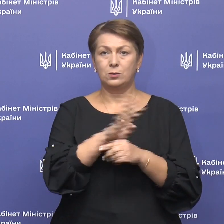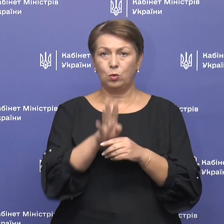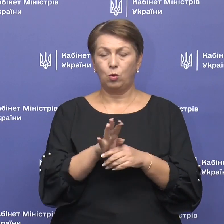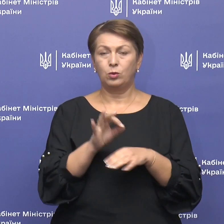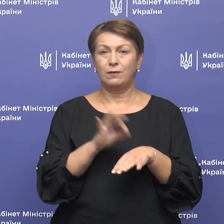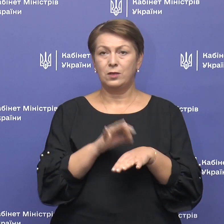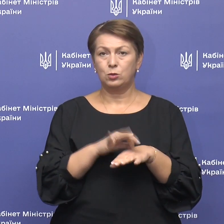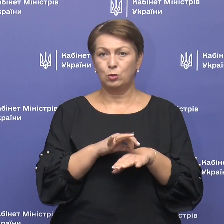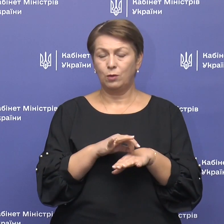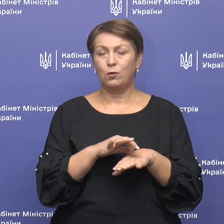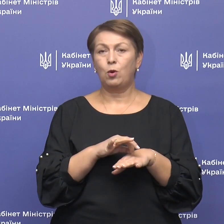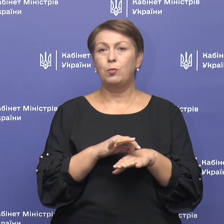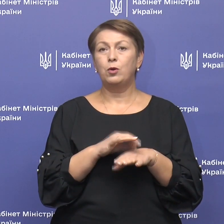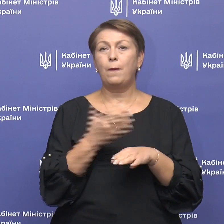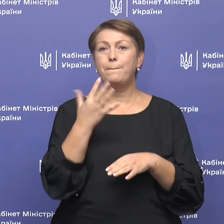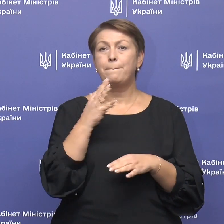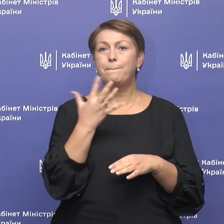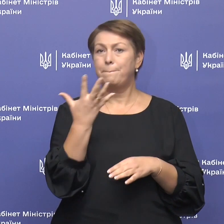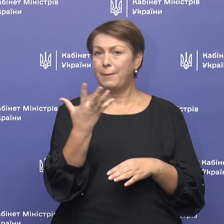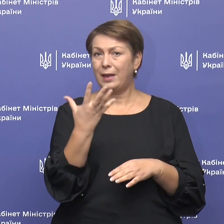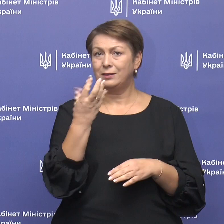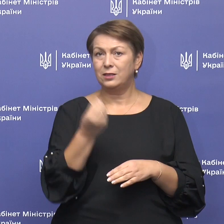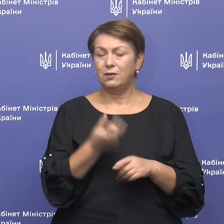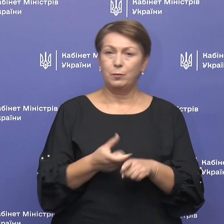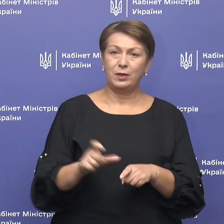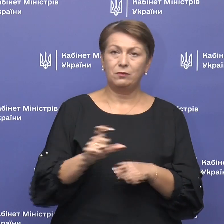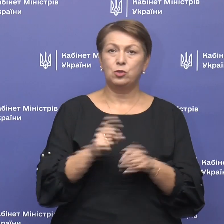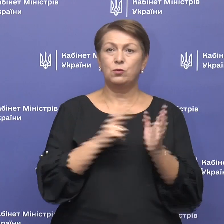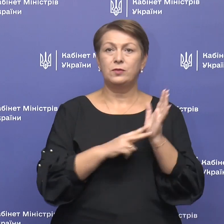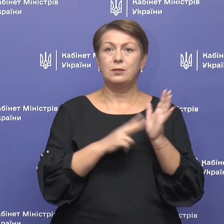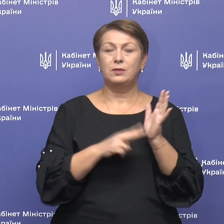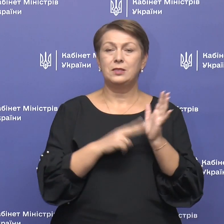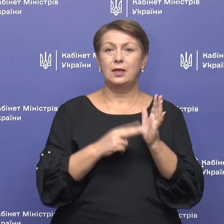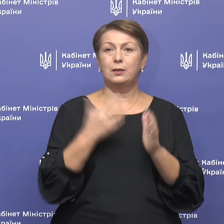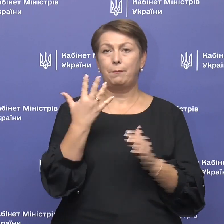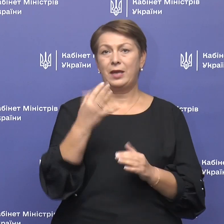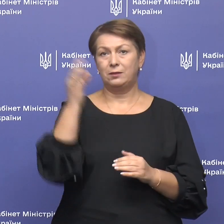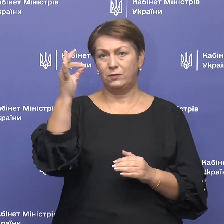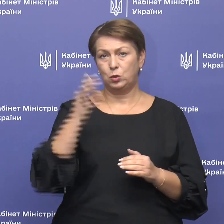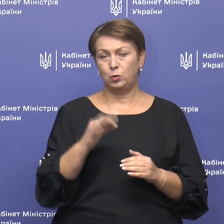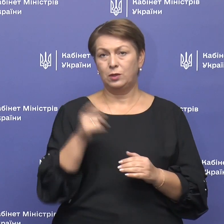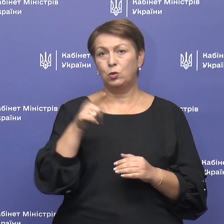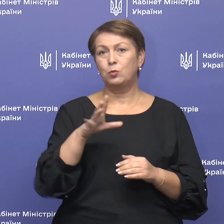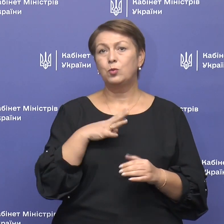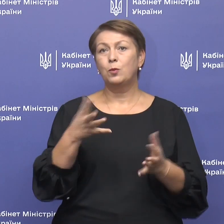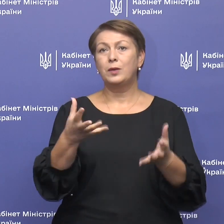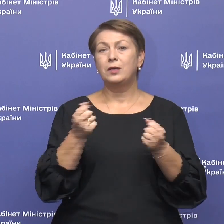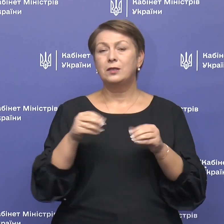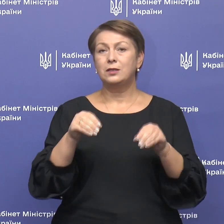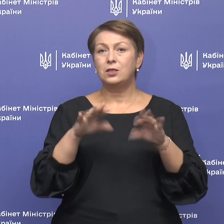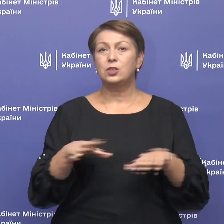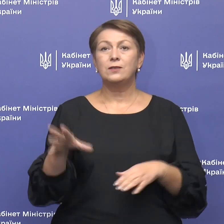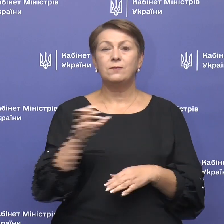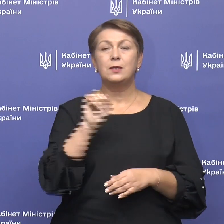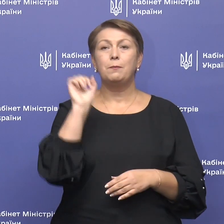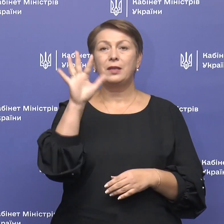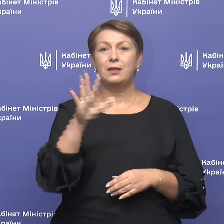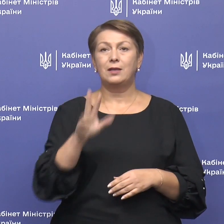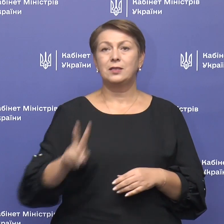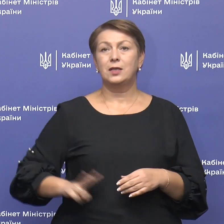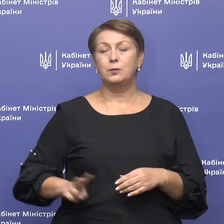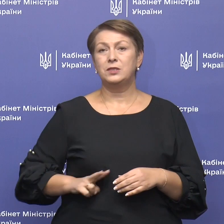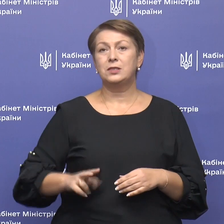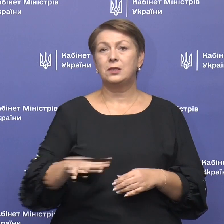5 днів поспіль перевищував 75%. Тому було прийнято рішення і всі 15 адміністративних територій